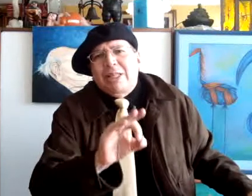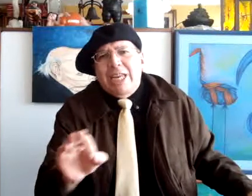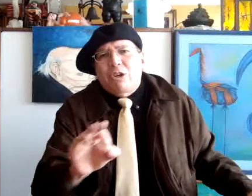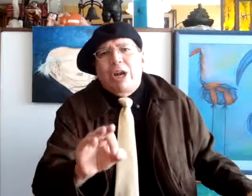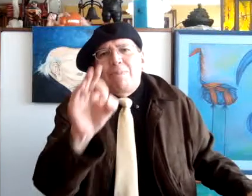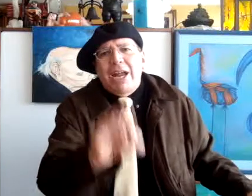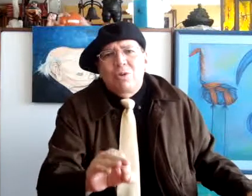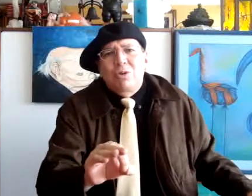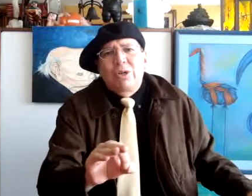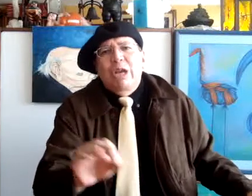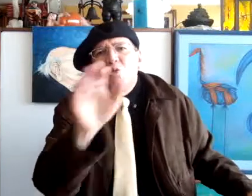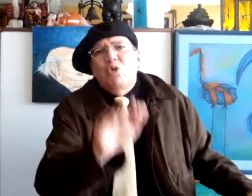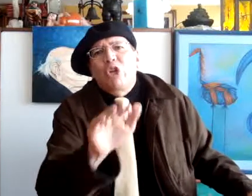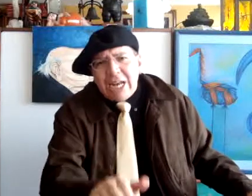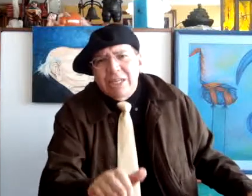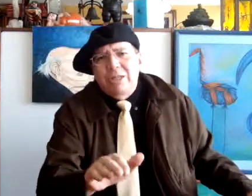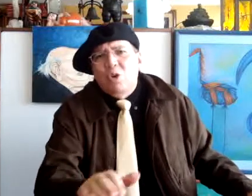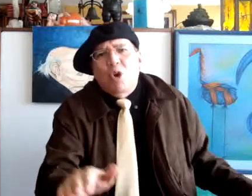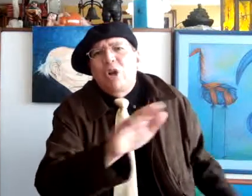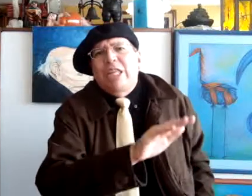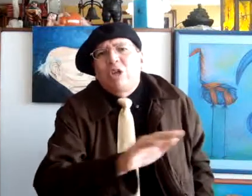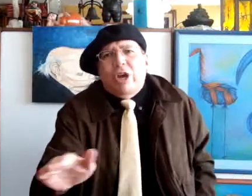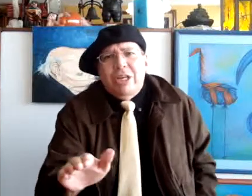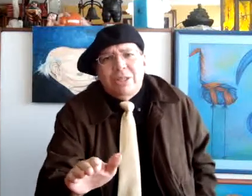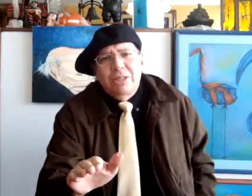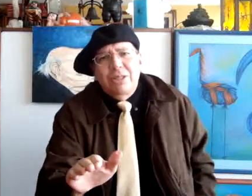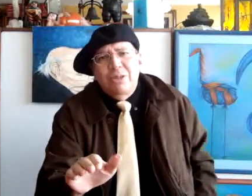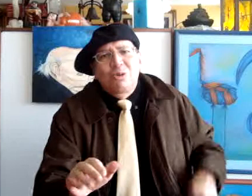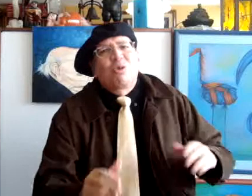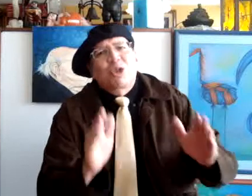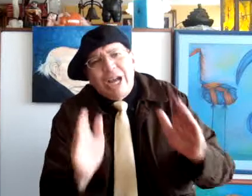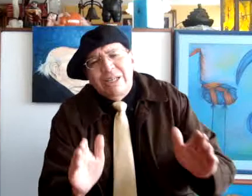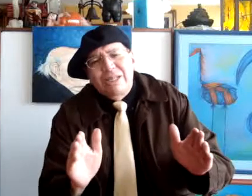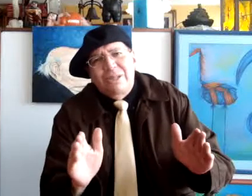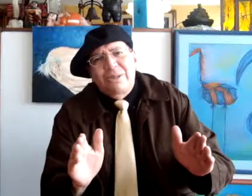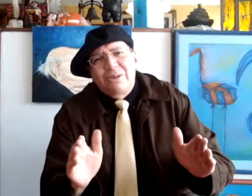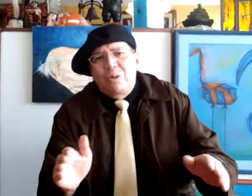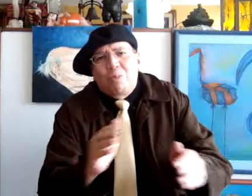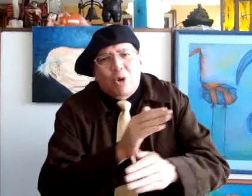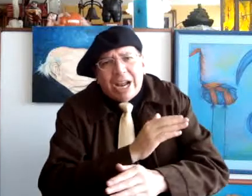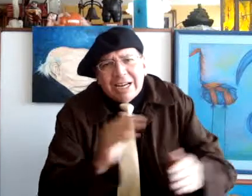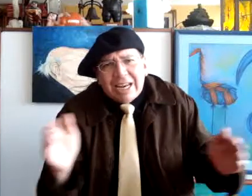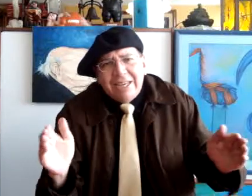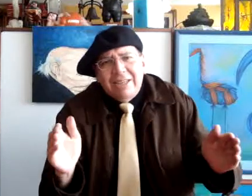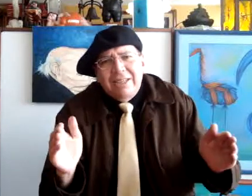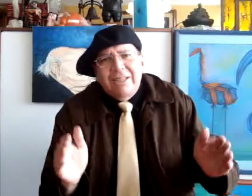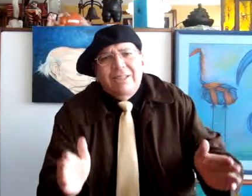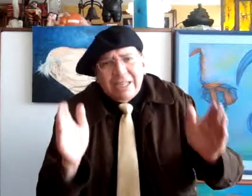meter con el plano en un tonel como el de Diógenes, o sea, borrarle del